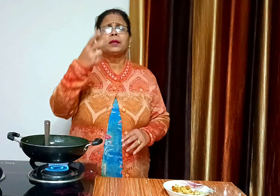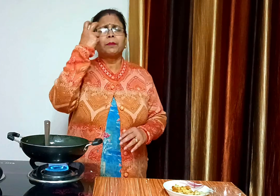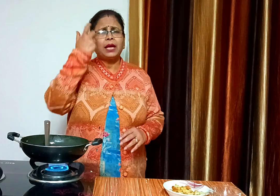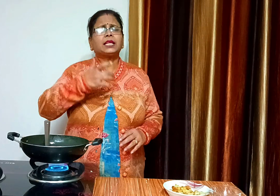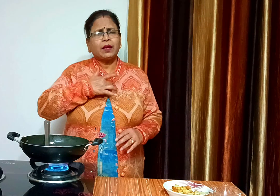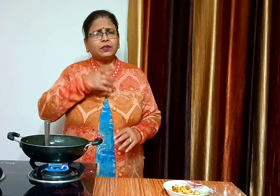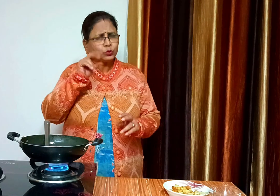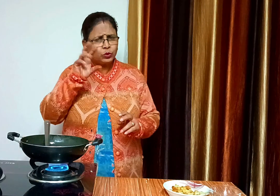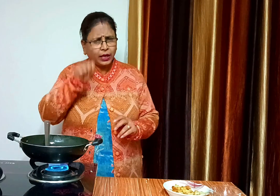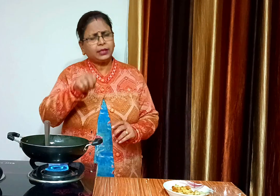प्याज भी आप्शनल है